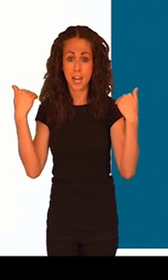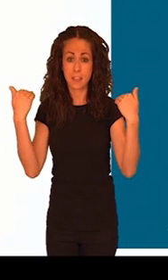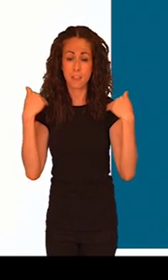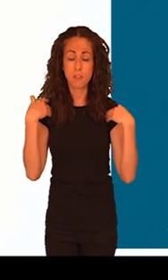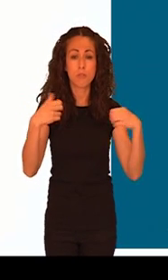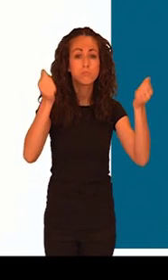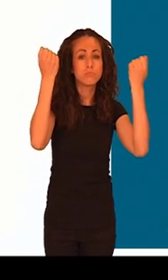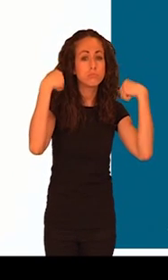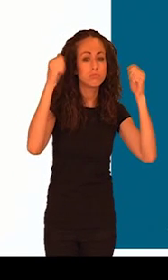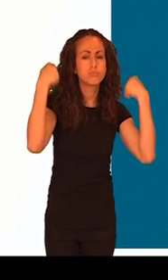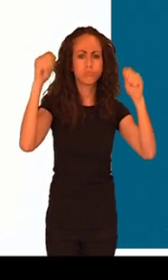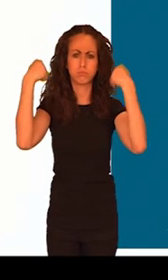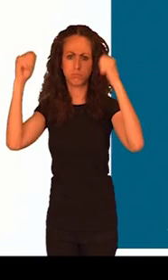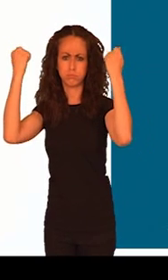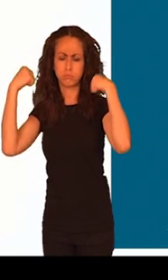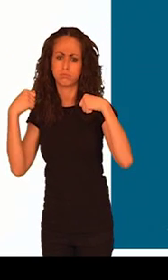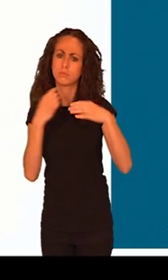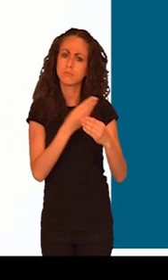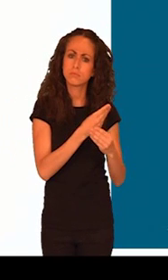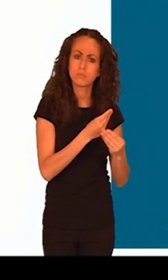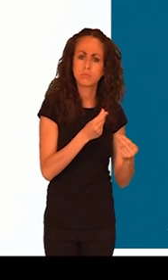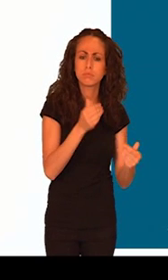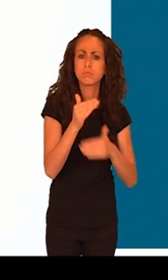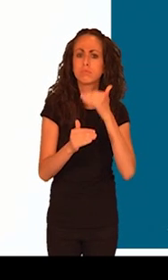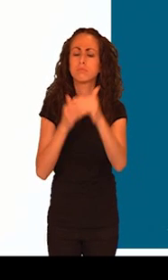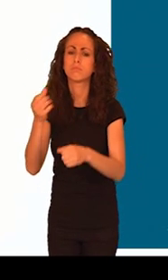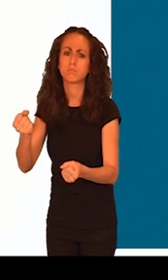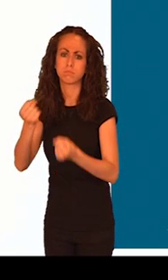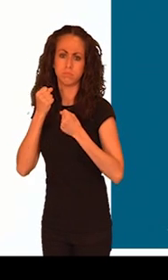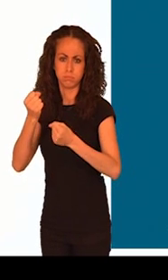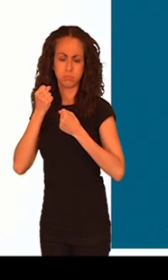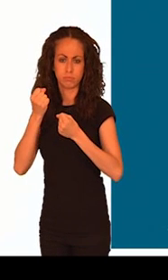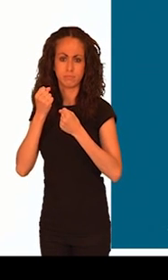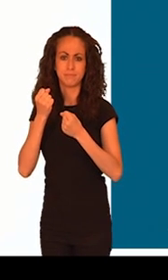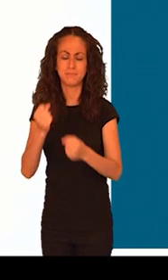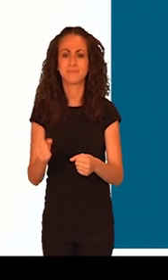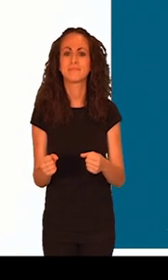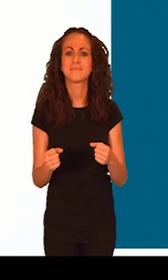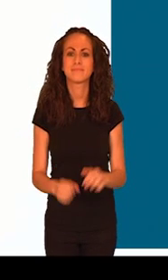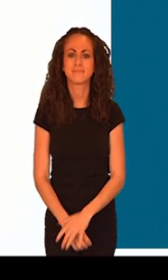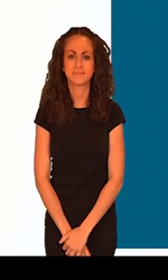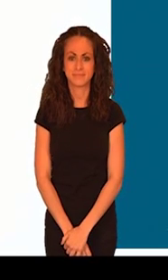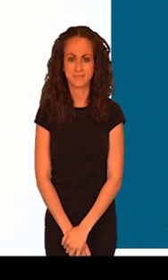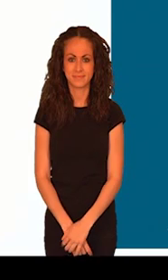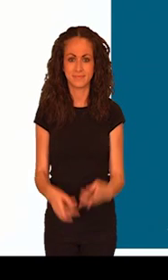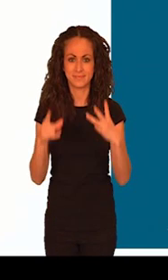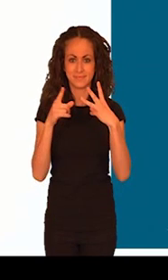ejercicio físico que va a realizar debe hacerse de forma progresiva. Comience por un calentamiento suave y vaya subiendo poco a poco de